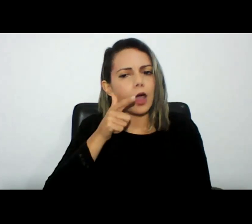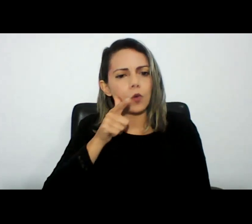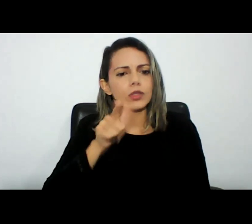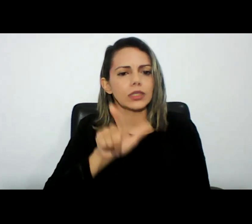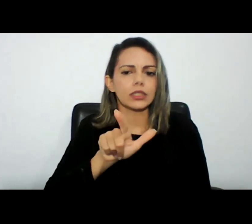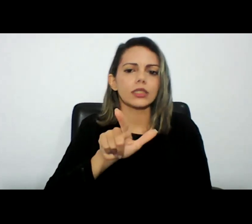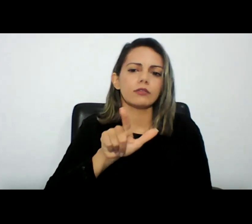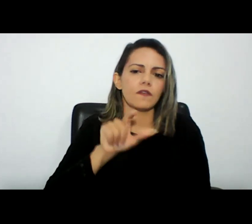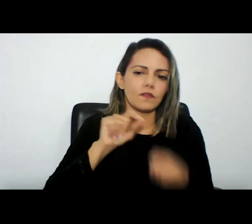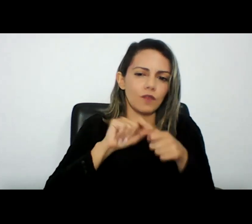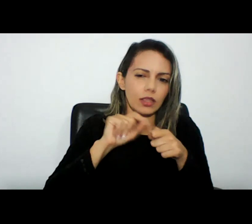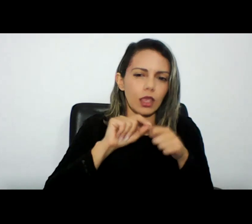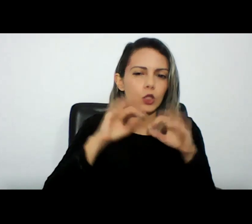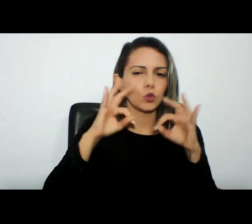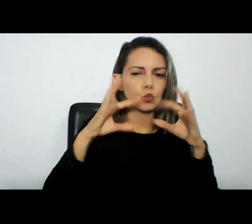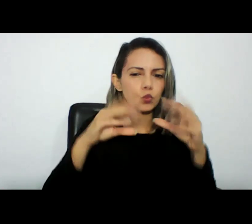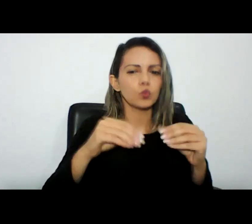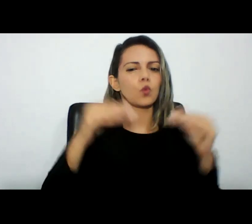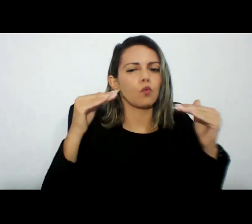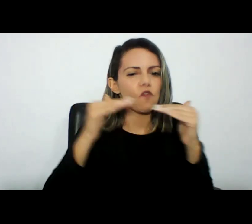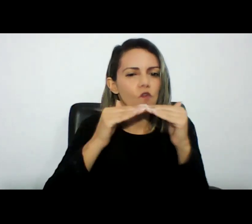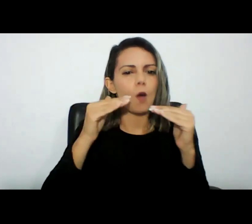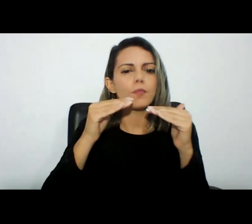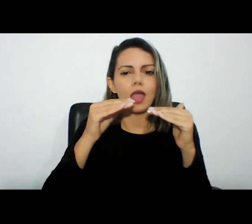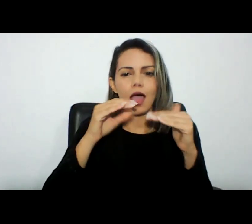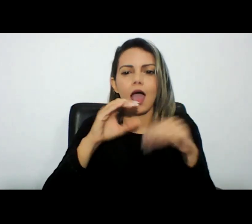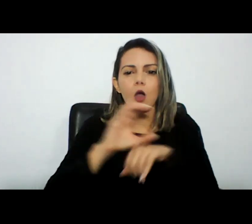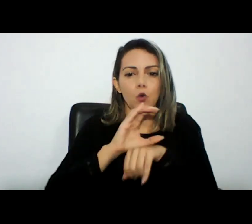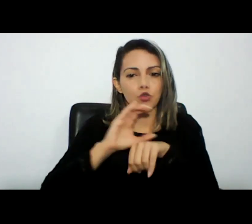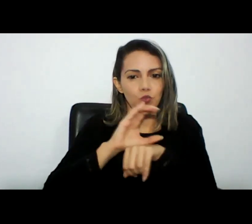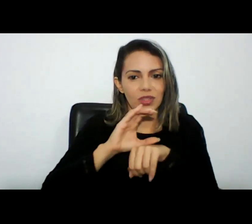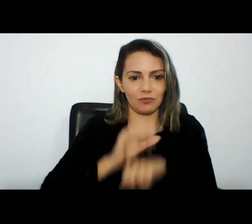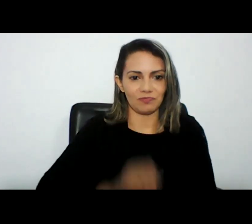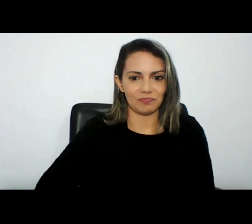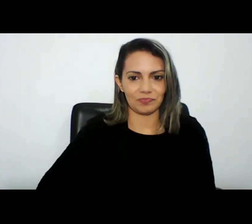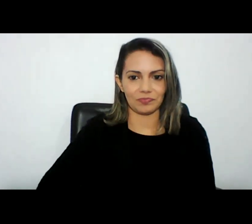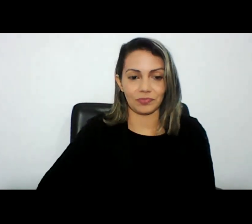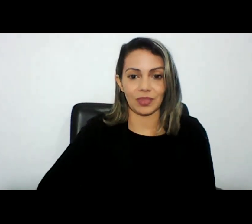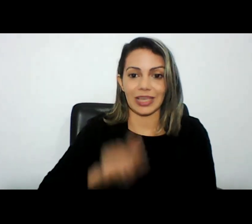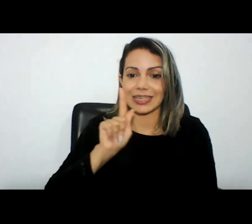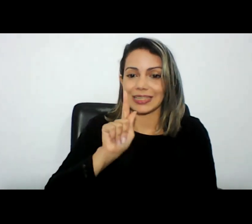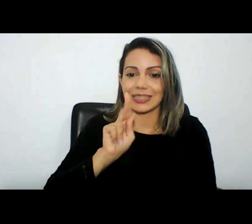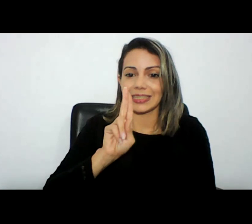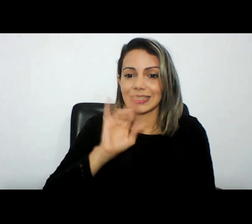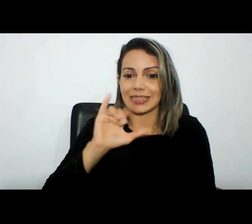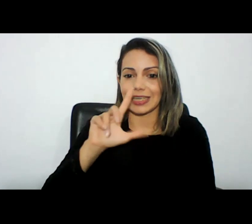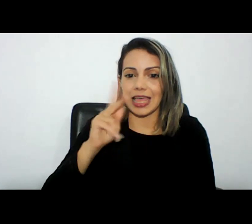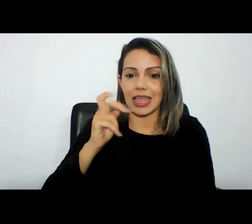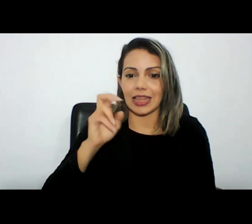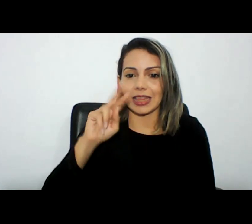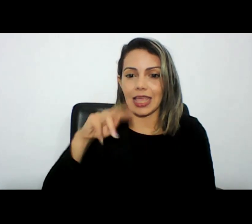penais constitucionais o olhar que o doutor guilherme traz nesse momento e para dentro